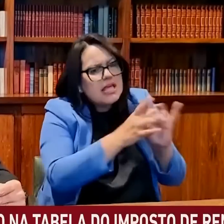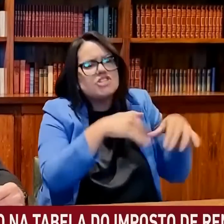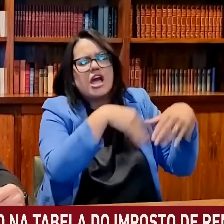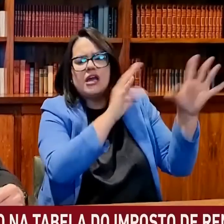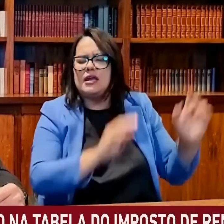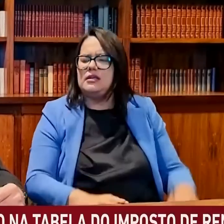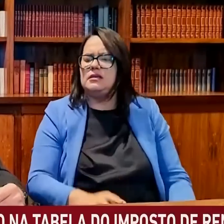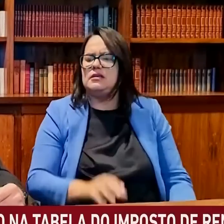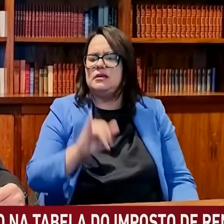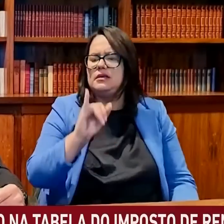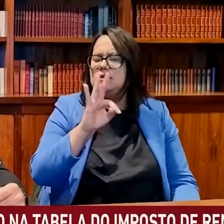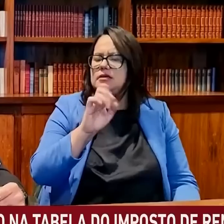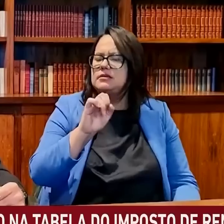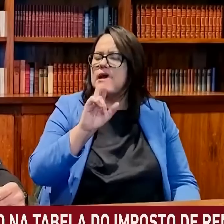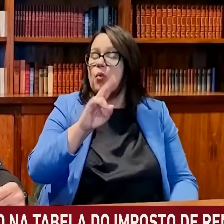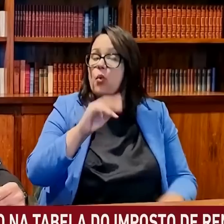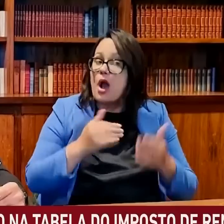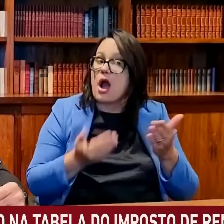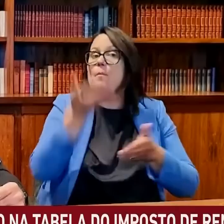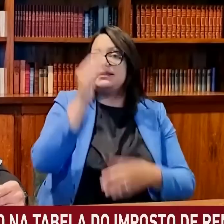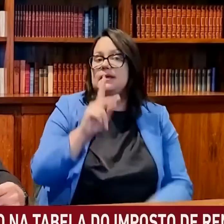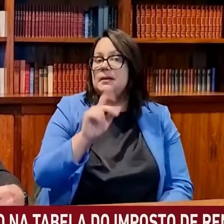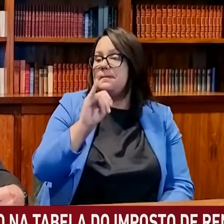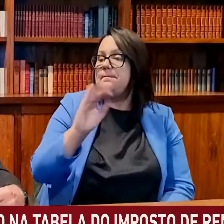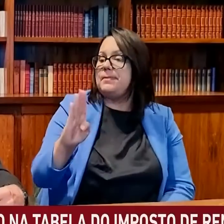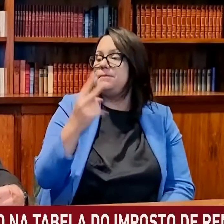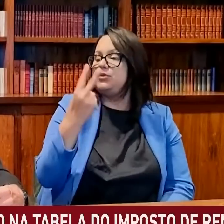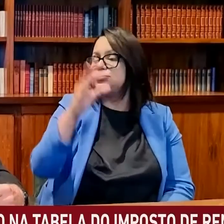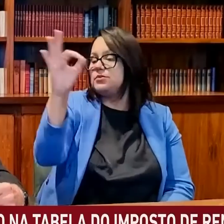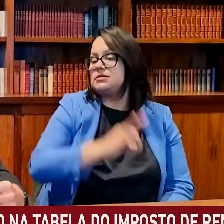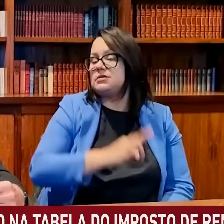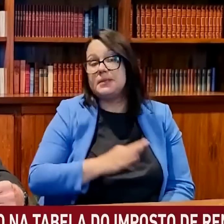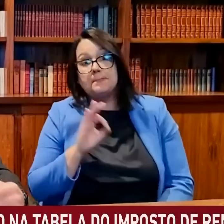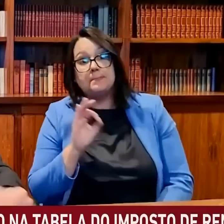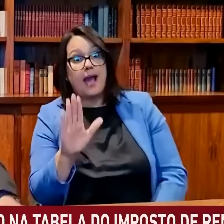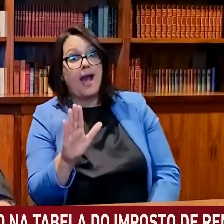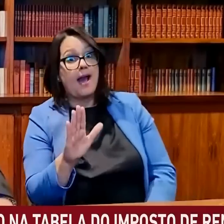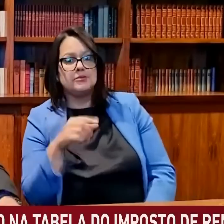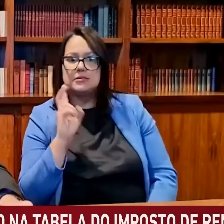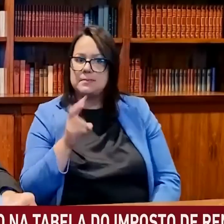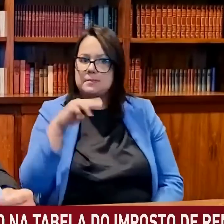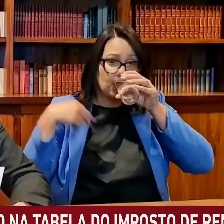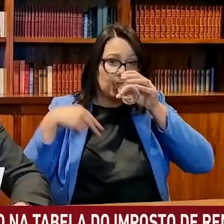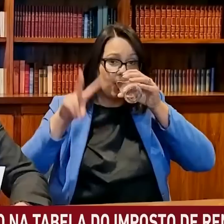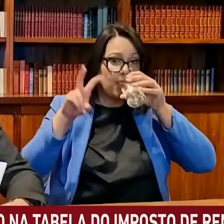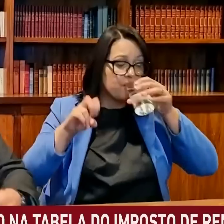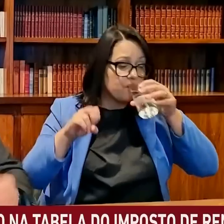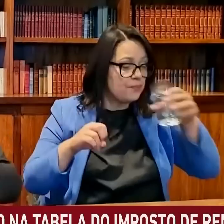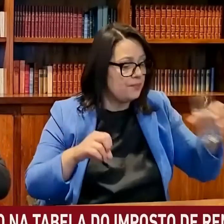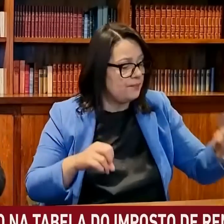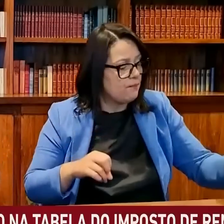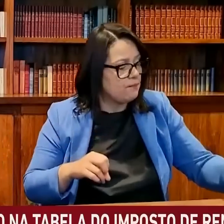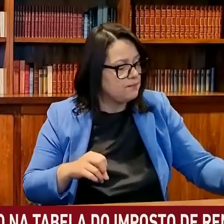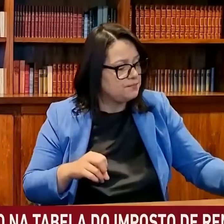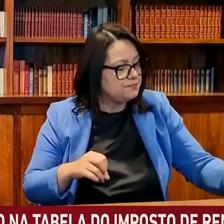chegou a dizer que uma medida nesse sentido já estaria alinhada com o Ministério da Economia. Nós não